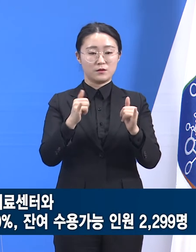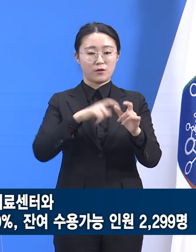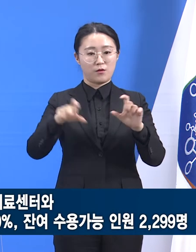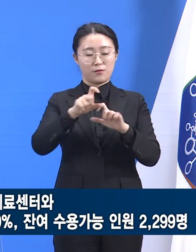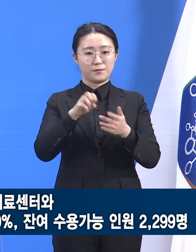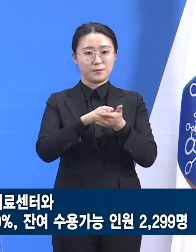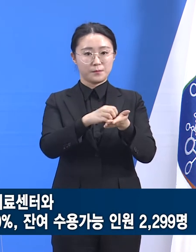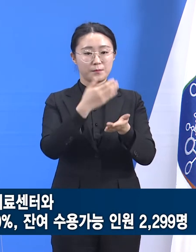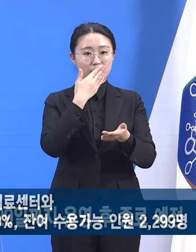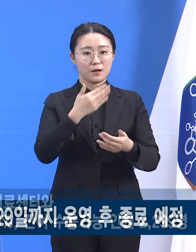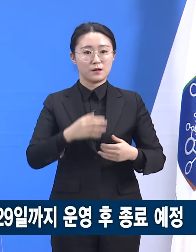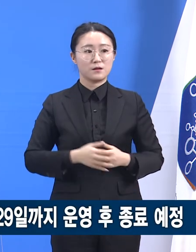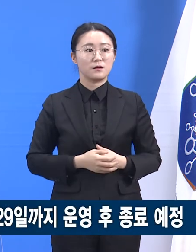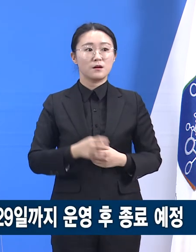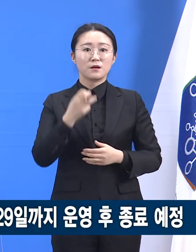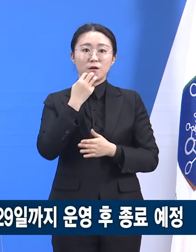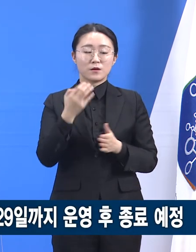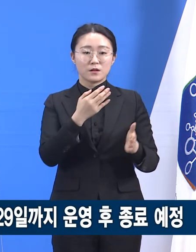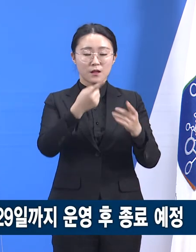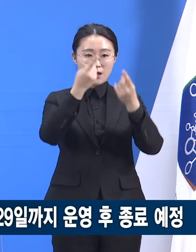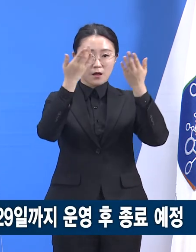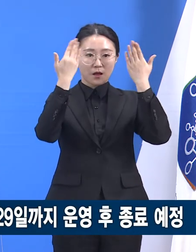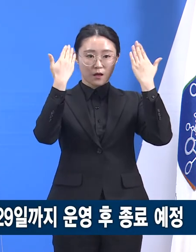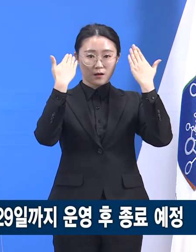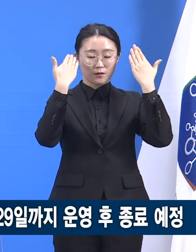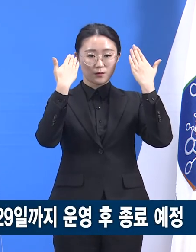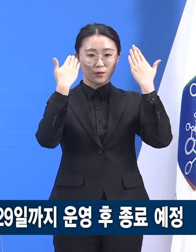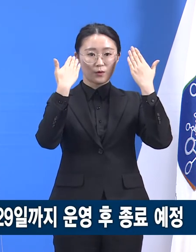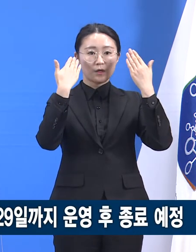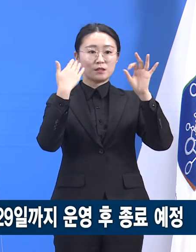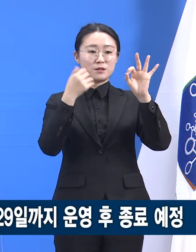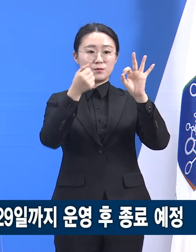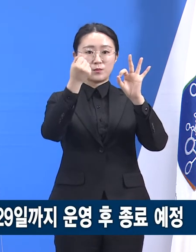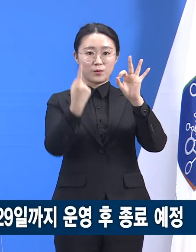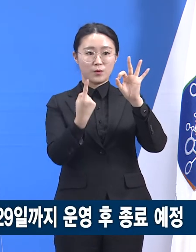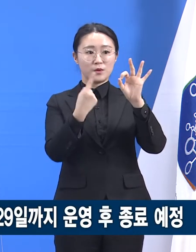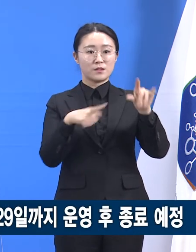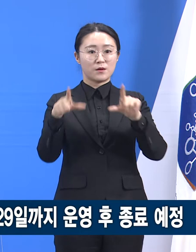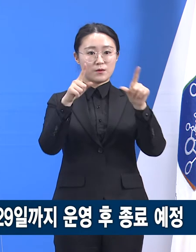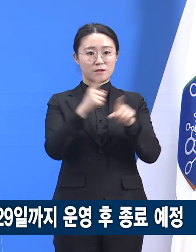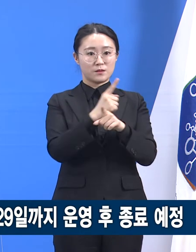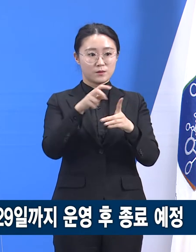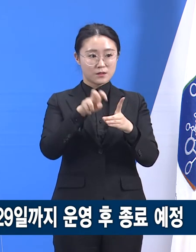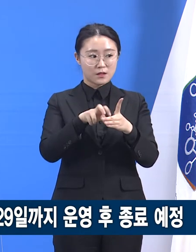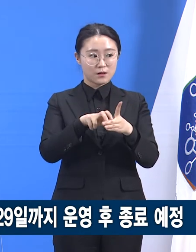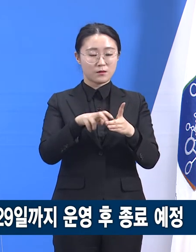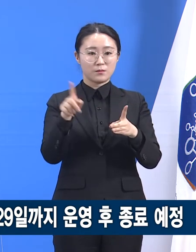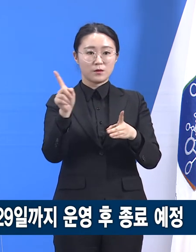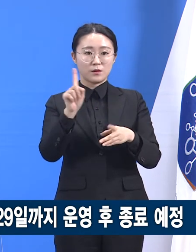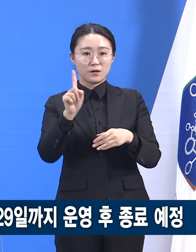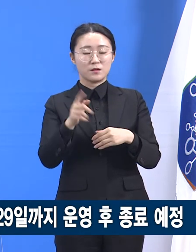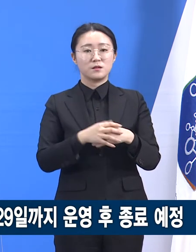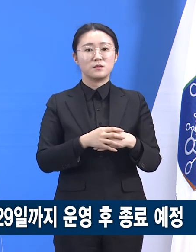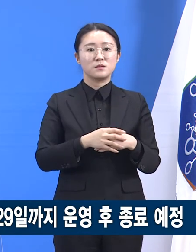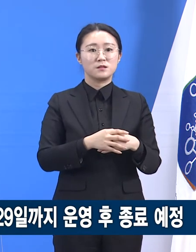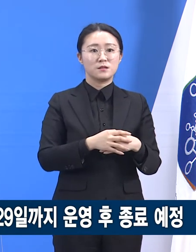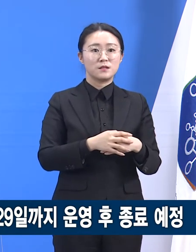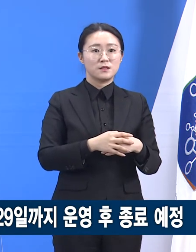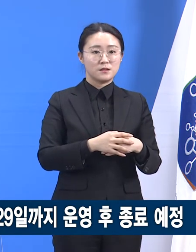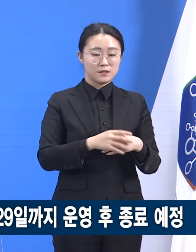경기대학교에 위치한 제10호 생활치료센터는 29일까지 운영 후 종료할 예정입니다.